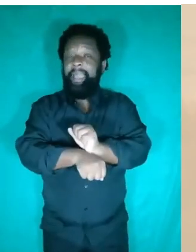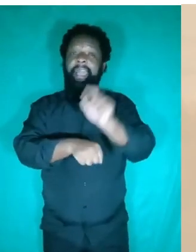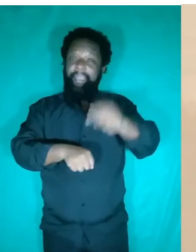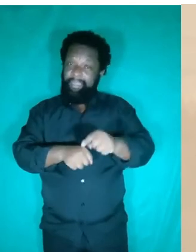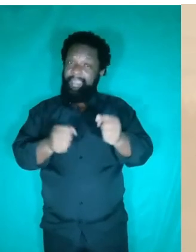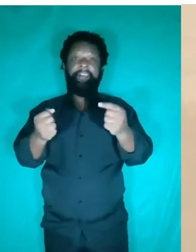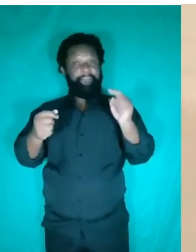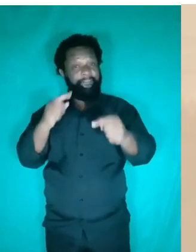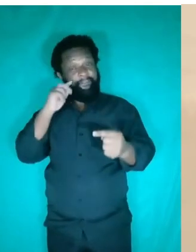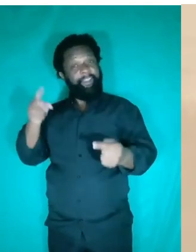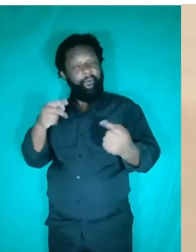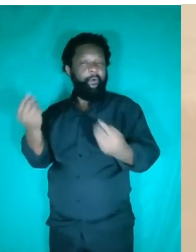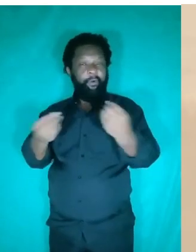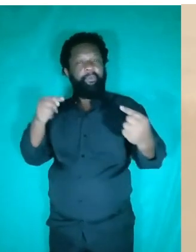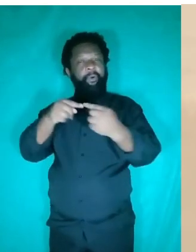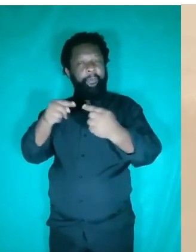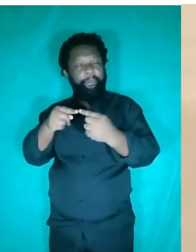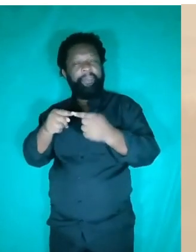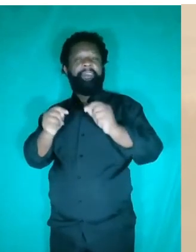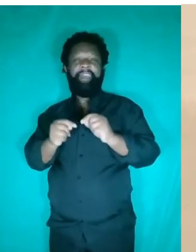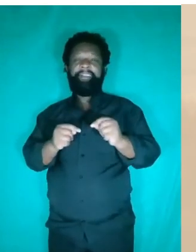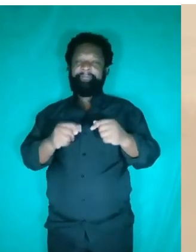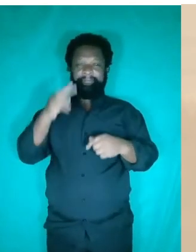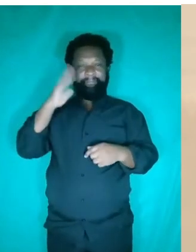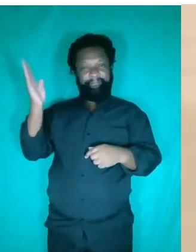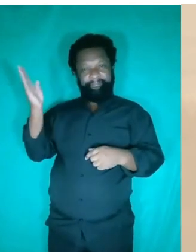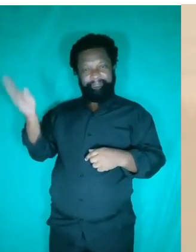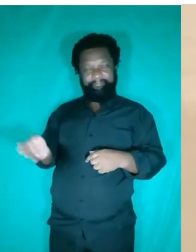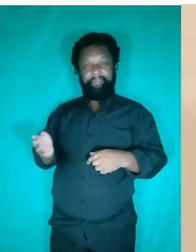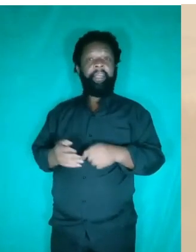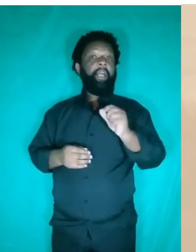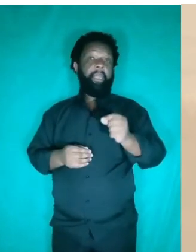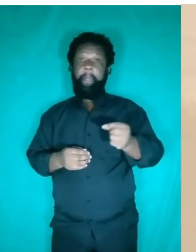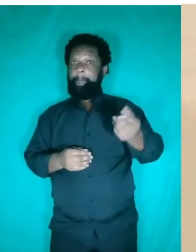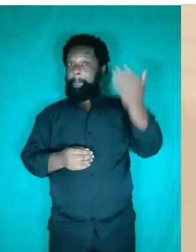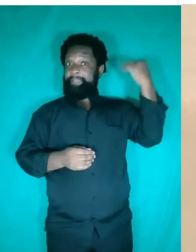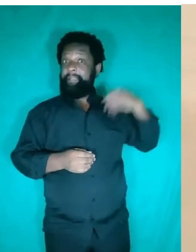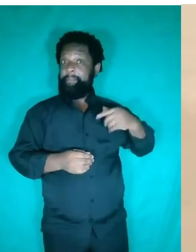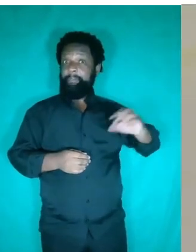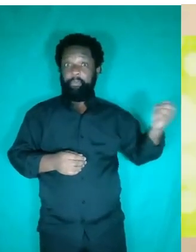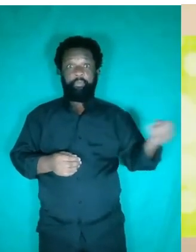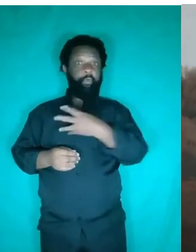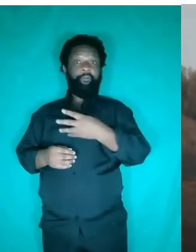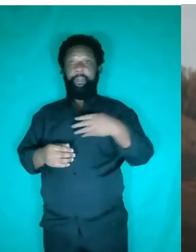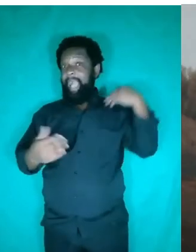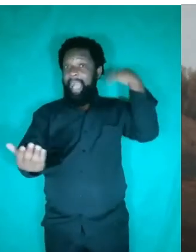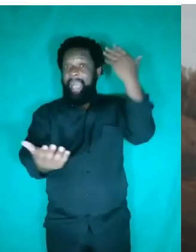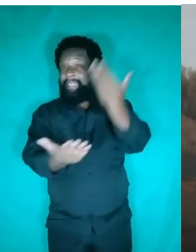você ver a aplicabilidade de uma ferramenta como essa. Algo que, na época, revolucionou e até hoje é utilizado